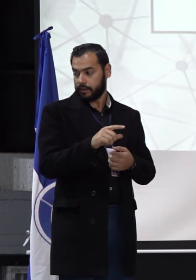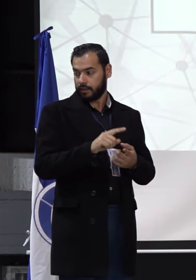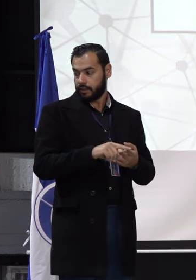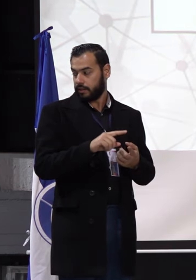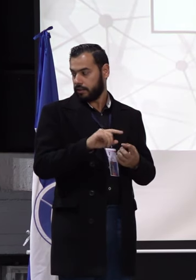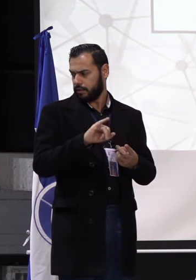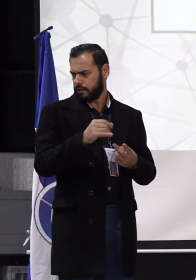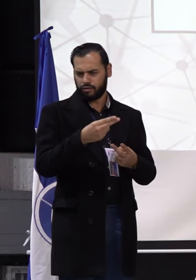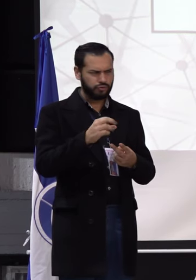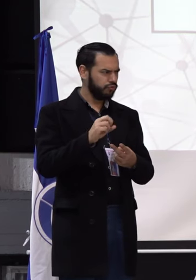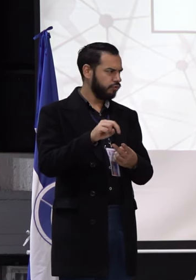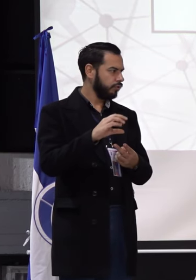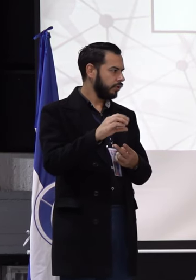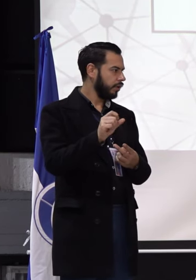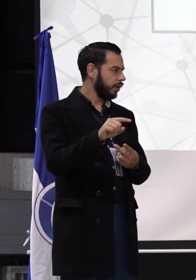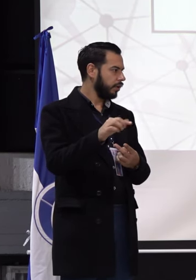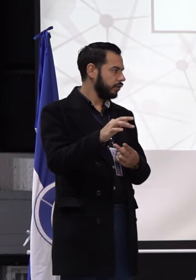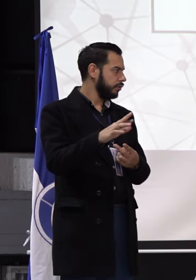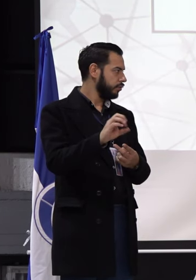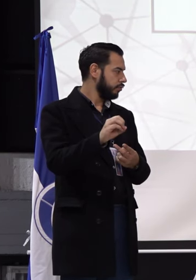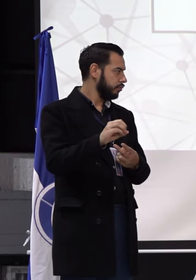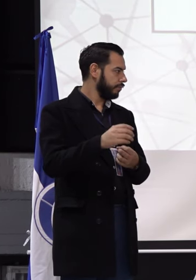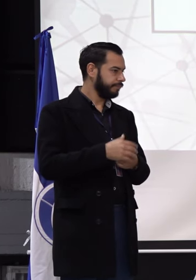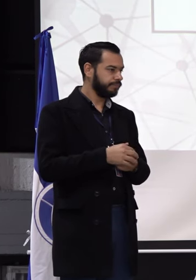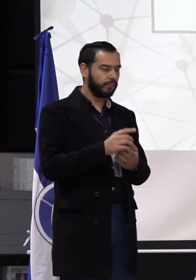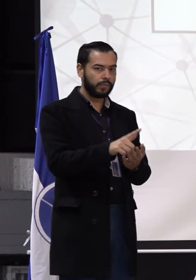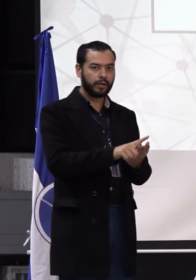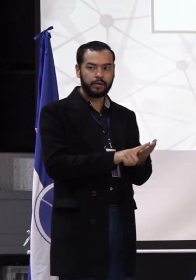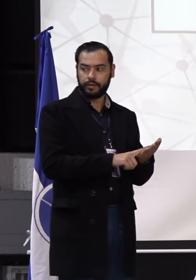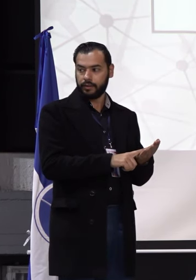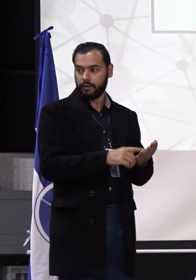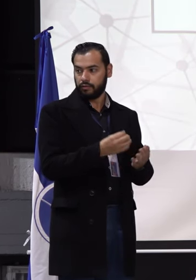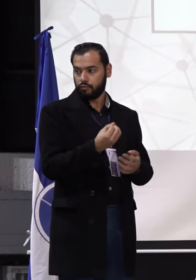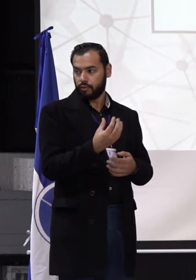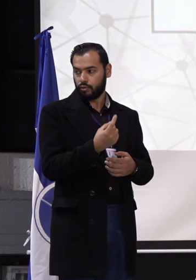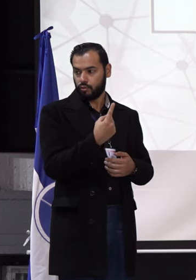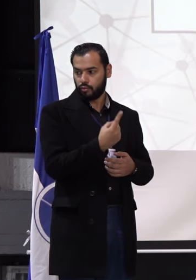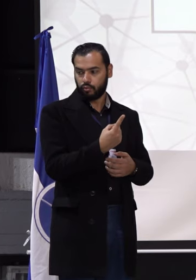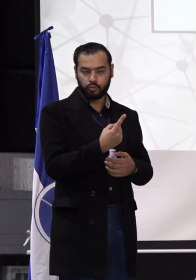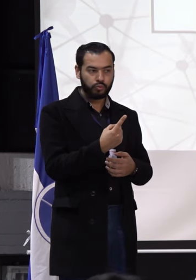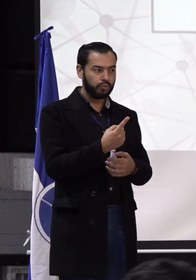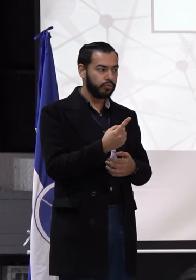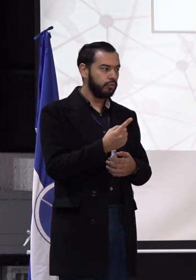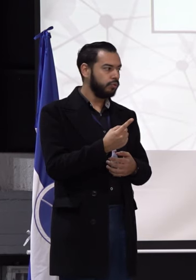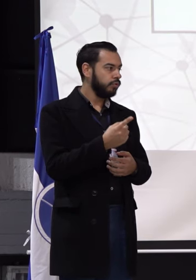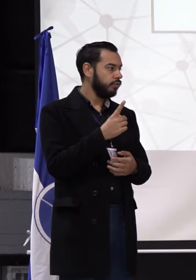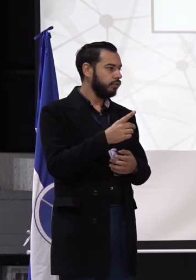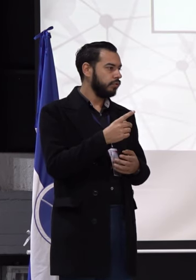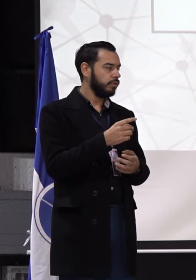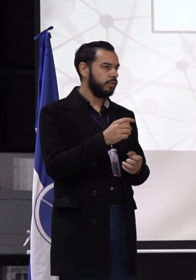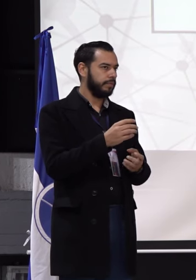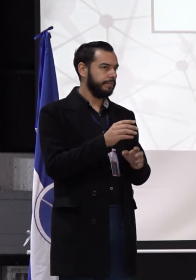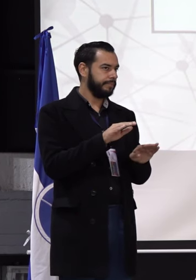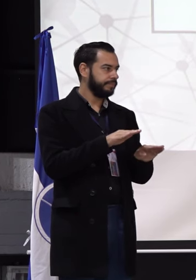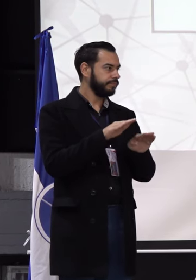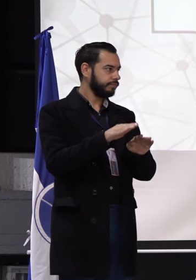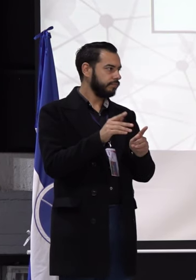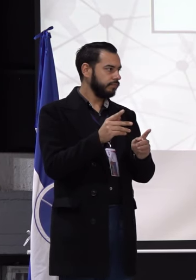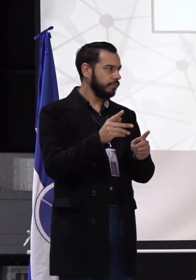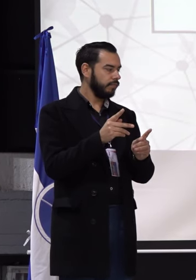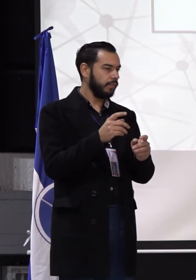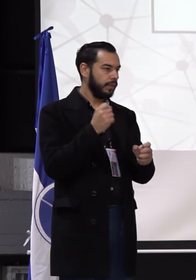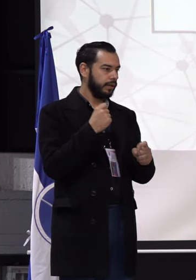realizar su postulación y presentación a la lista número uno, de la fórmula de candidatos de representantes egresados ante el